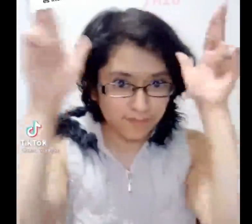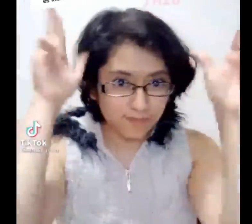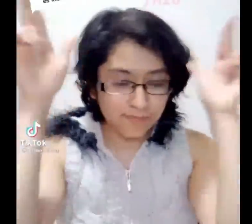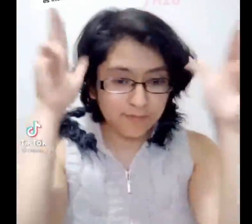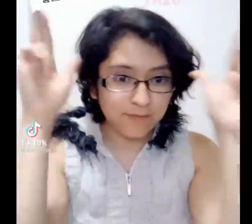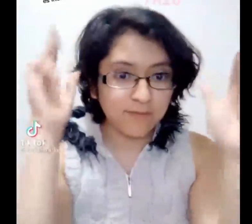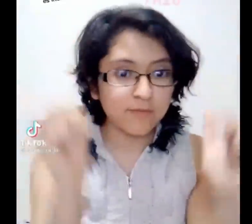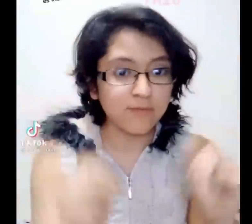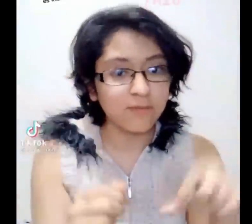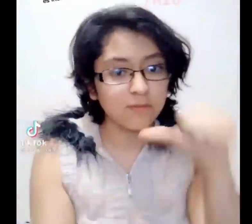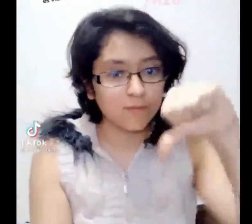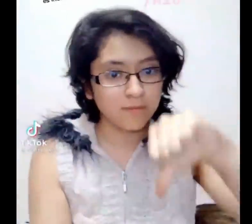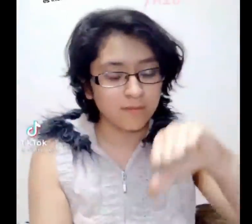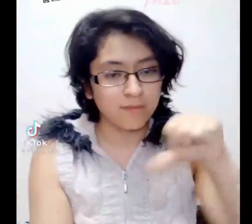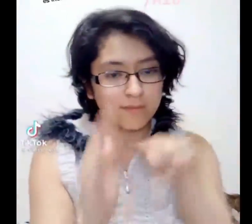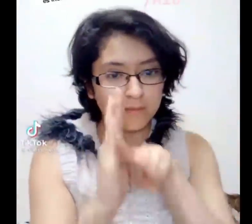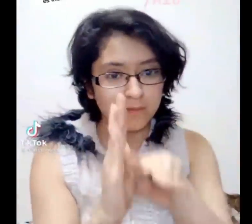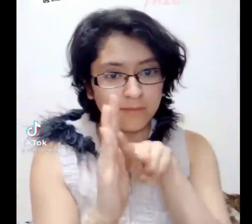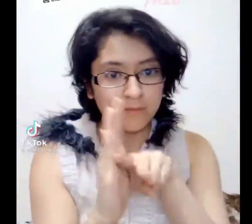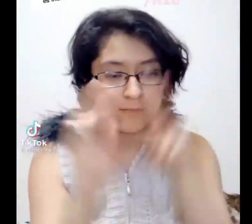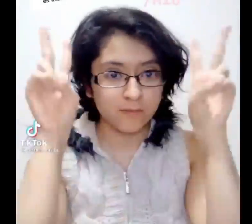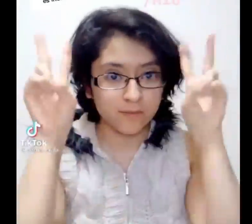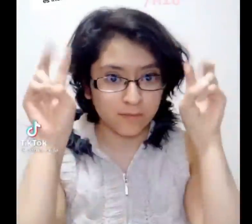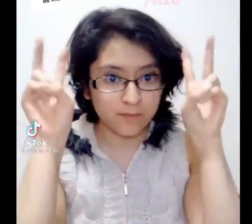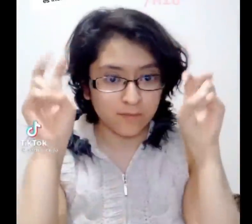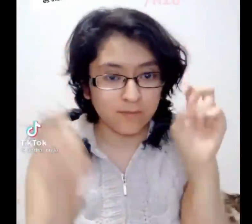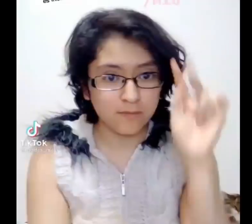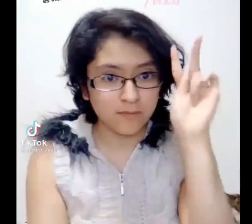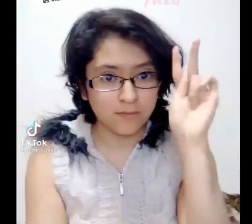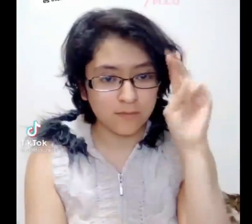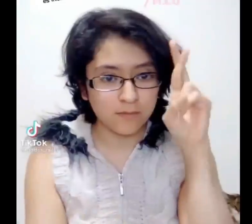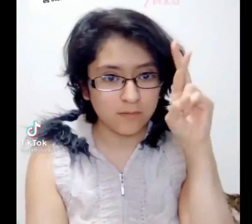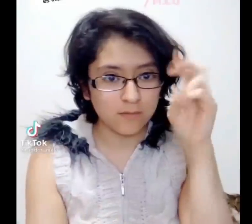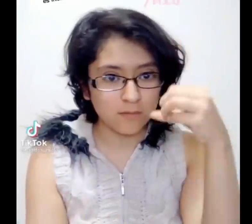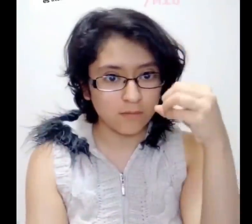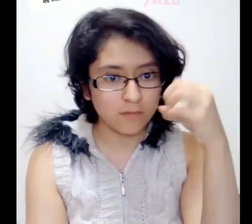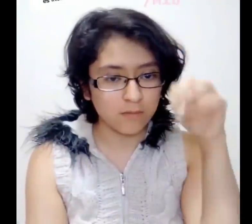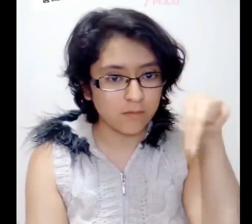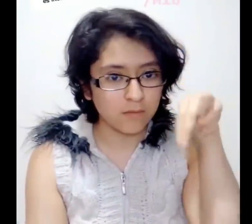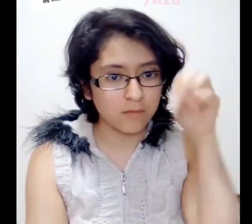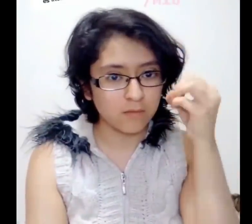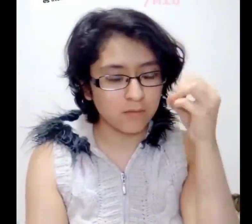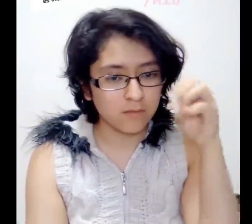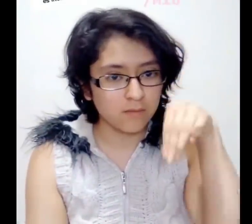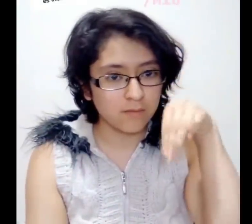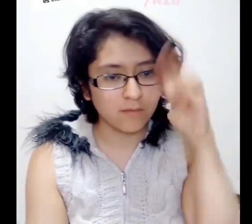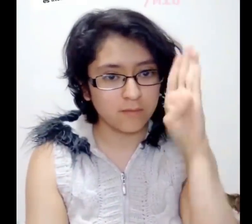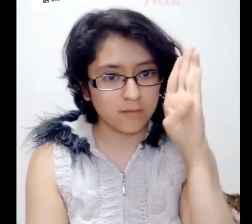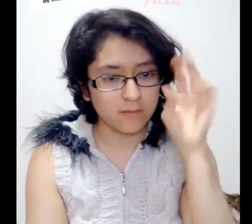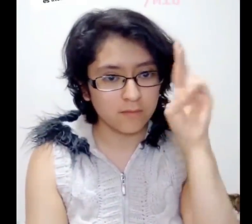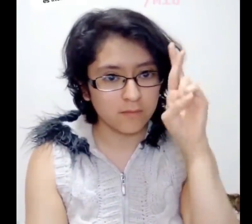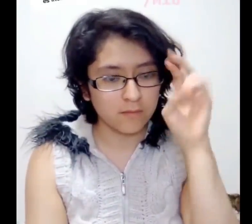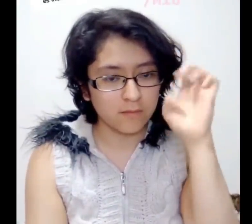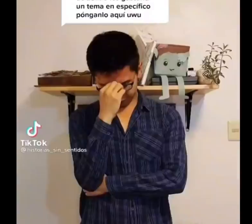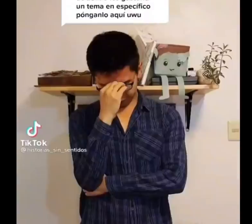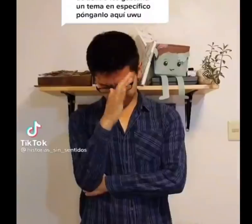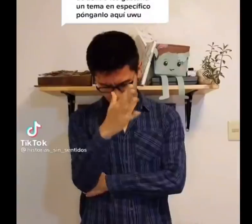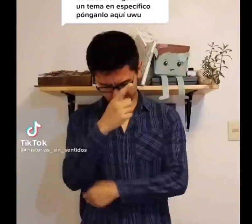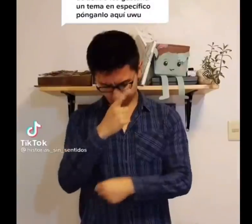Andrés Camilla, la persona que se volvió viral en redes sociales por pedir que respetaran su pronombre con el que se identifica,